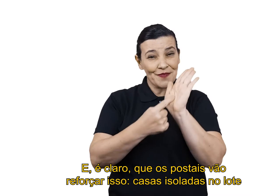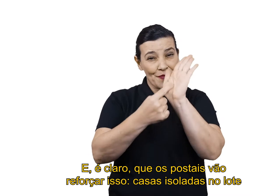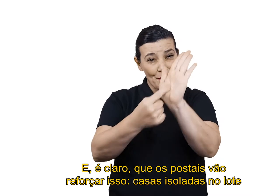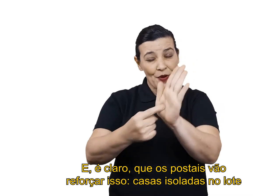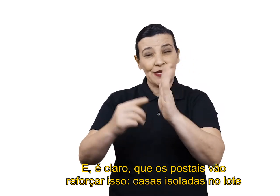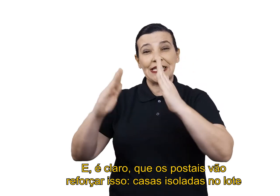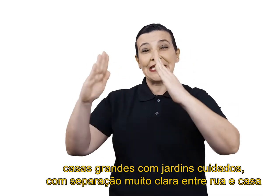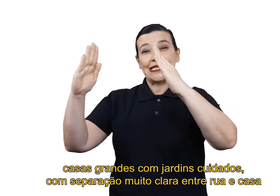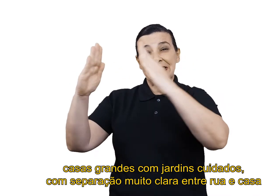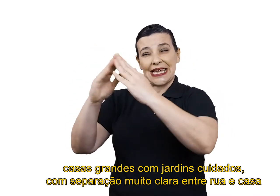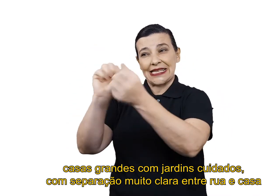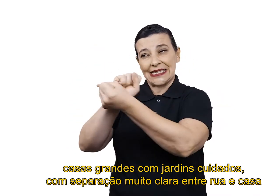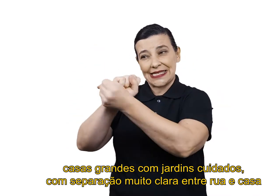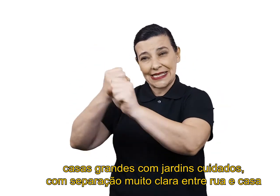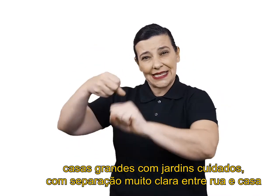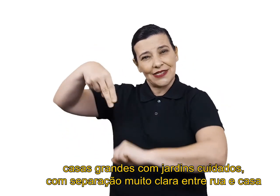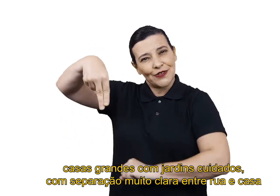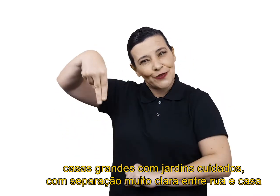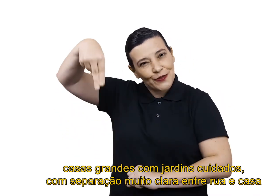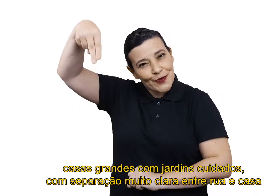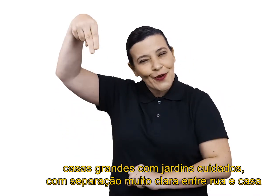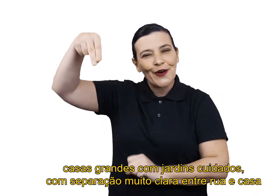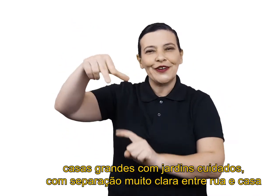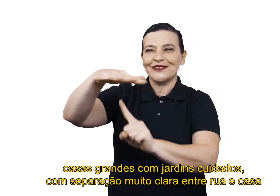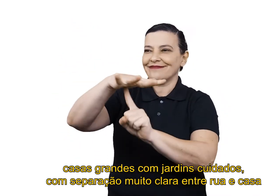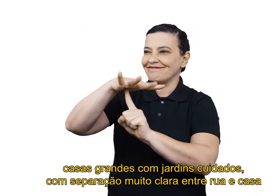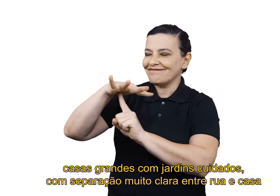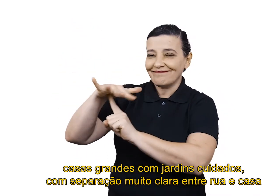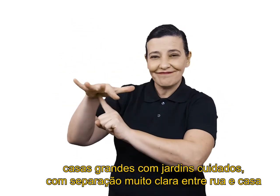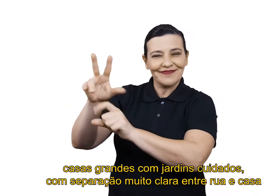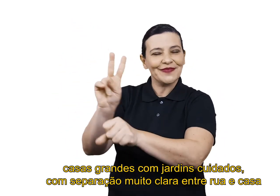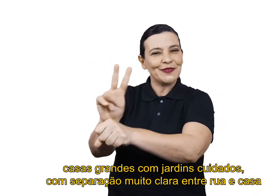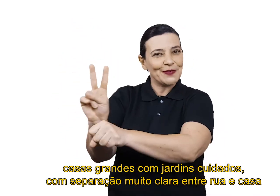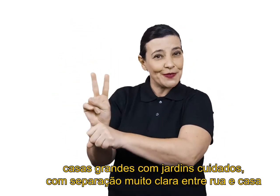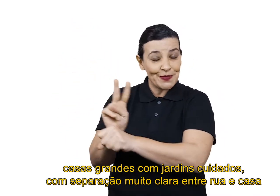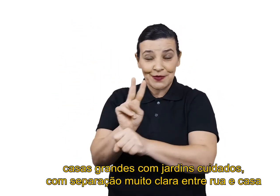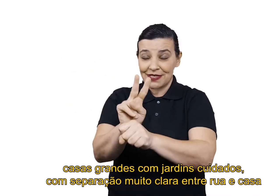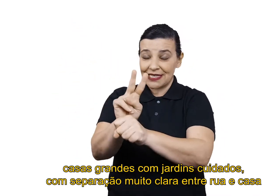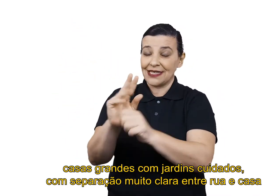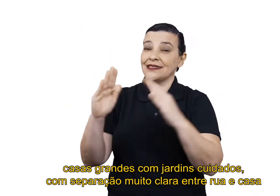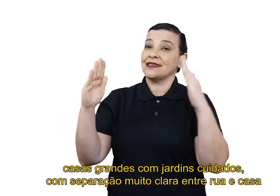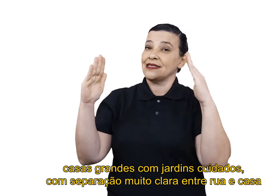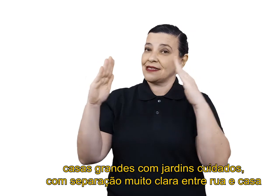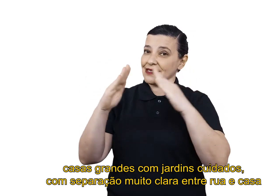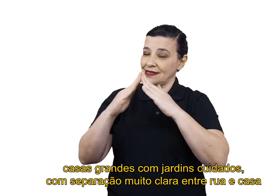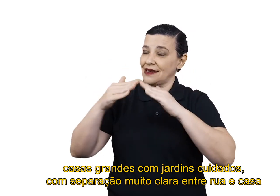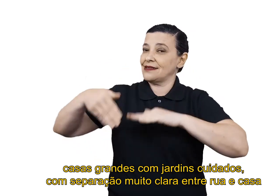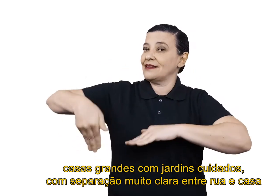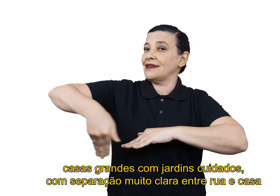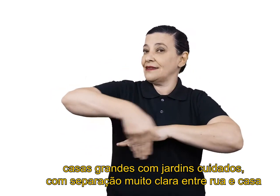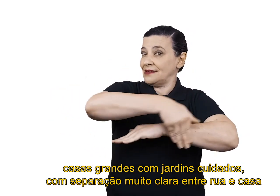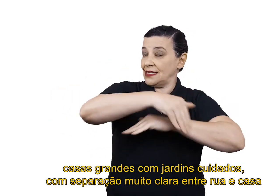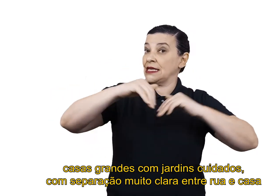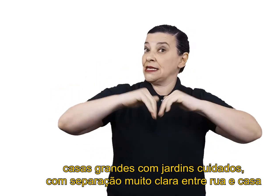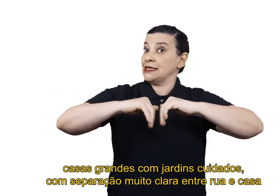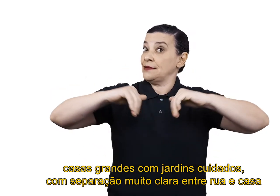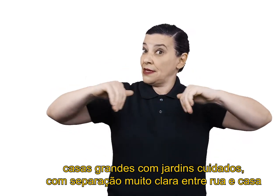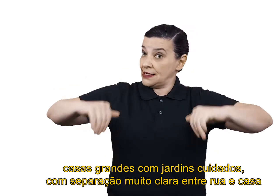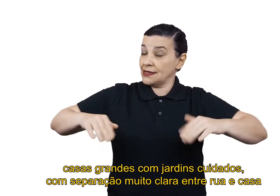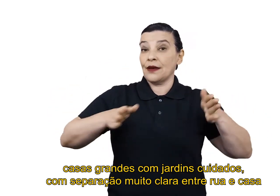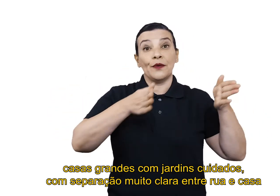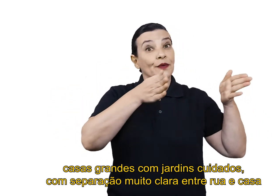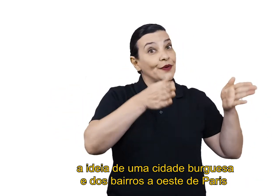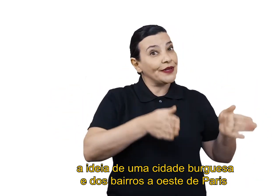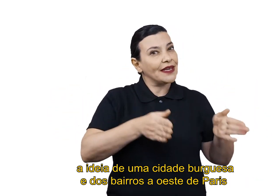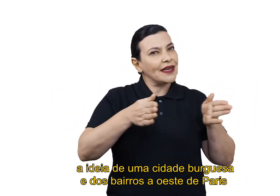isoladas no lote, casas grandes, com jardins cuidados, com separação muito clara entre rua